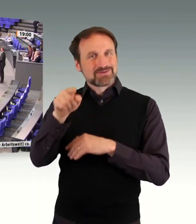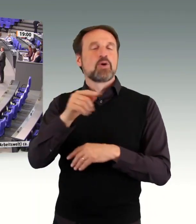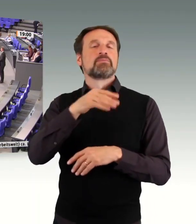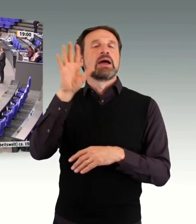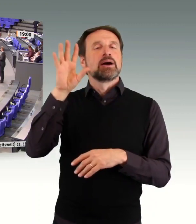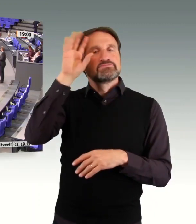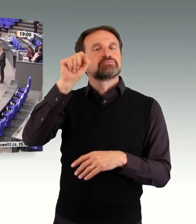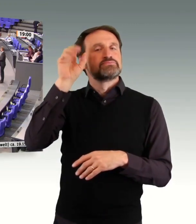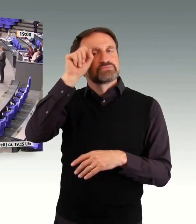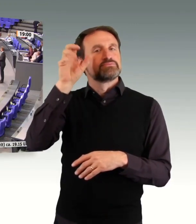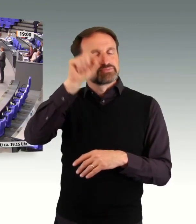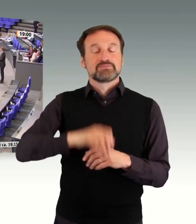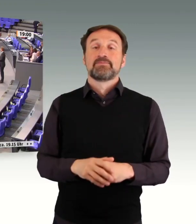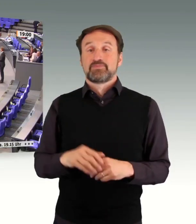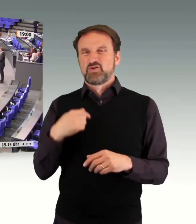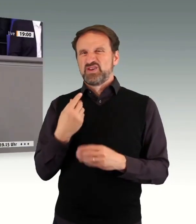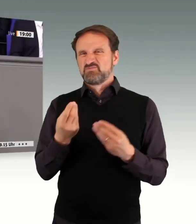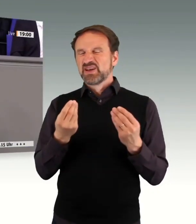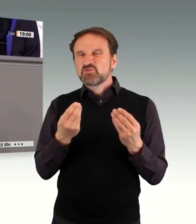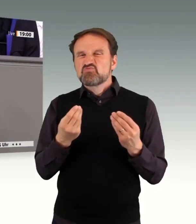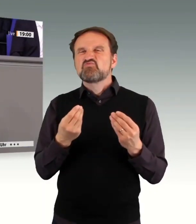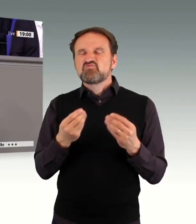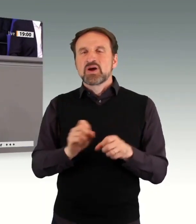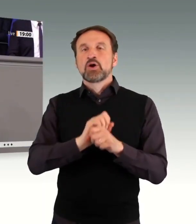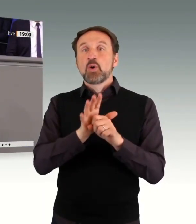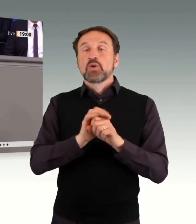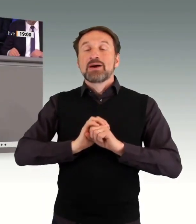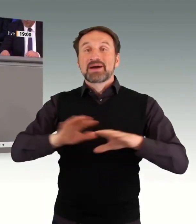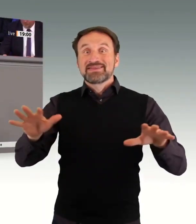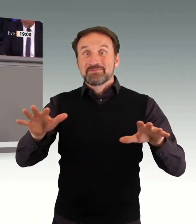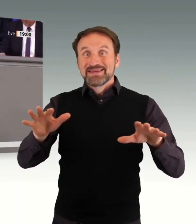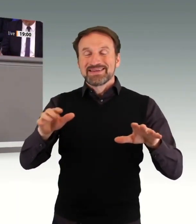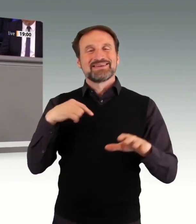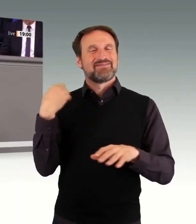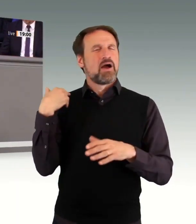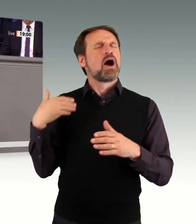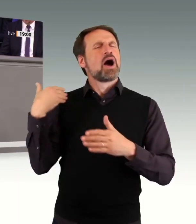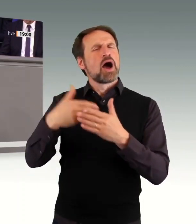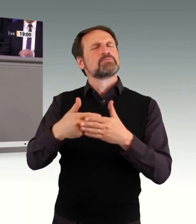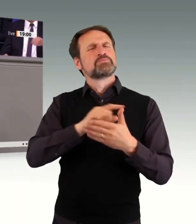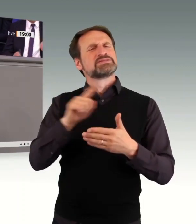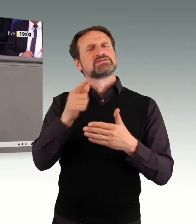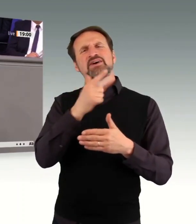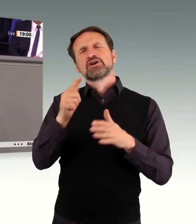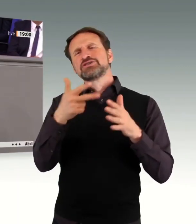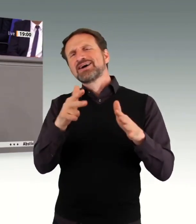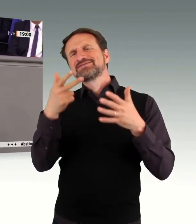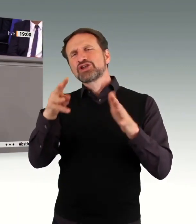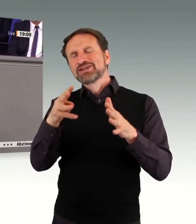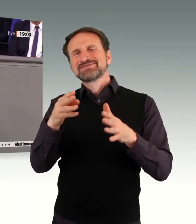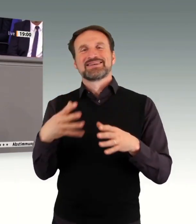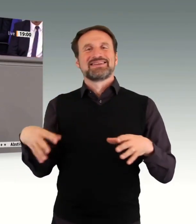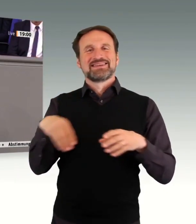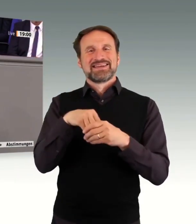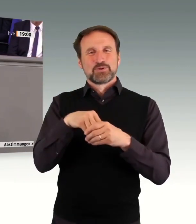dass im Rahmen der Corona-Pandemie die Fortschritte, die wir bis in die Jahre 2018, 2019 noch hatten, bei der Integration